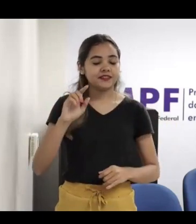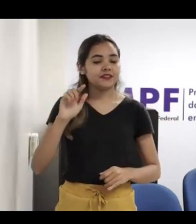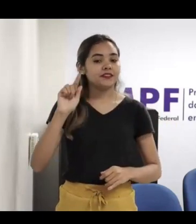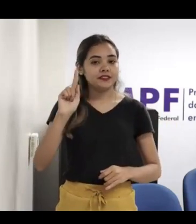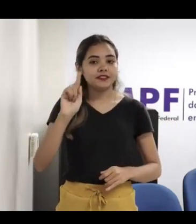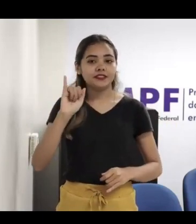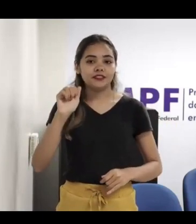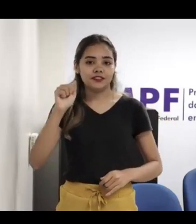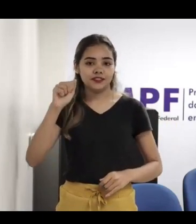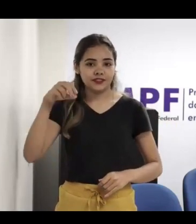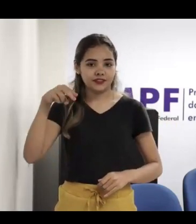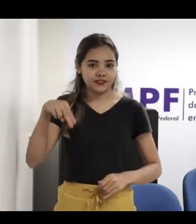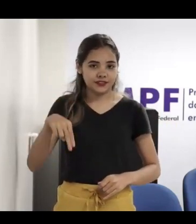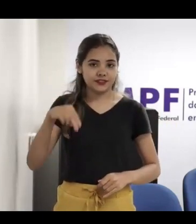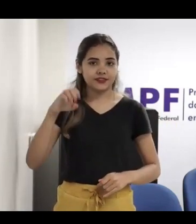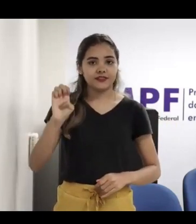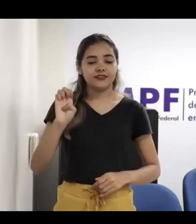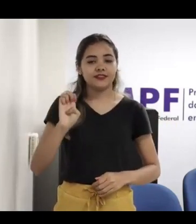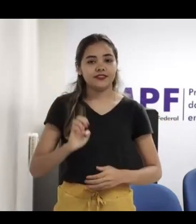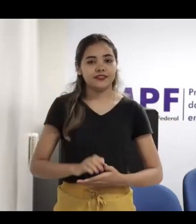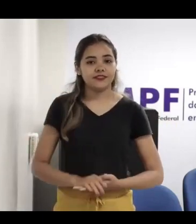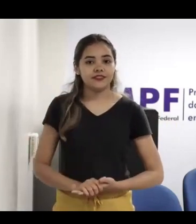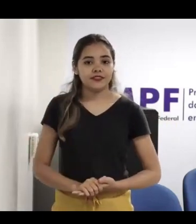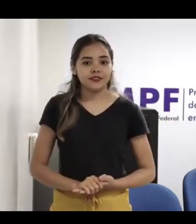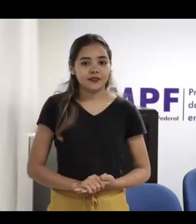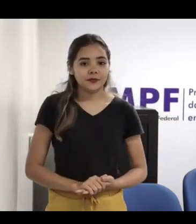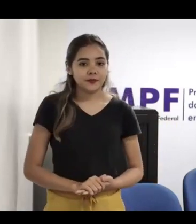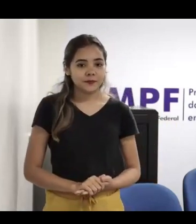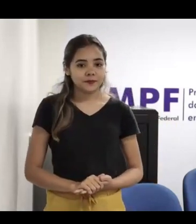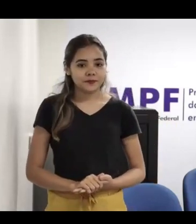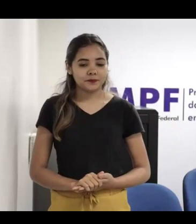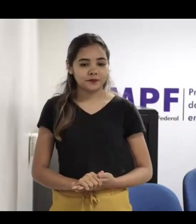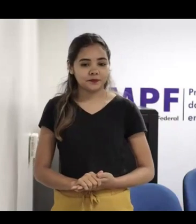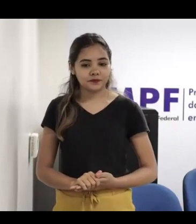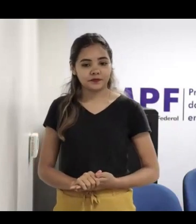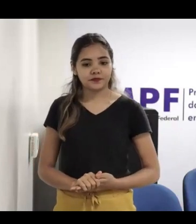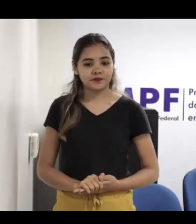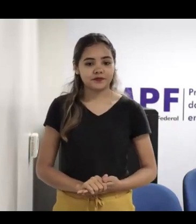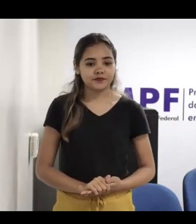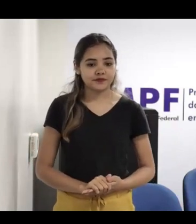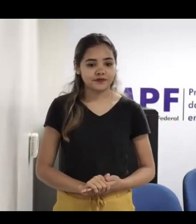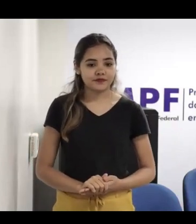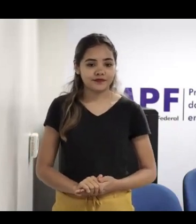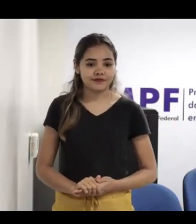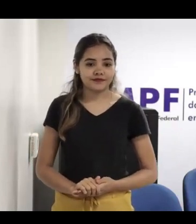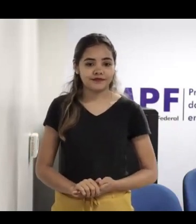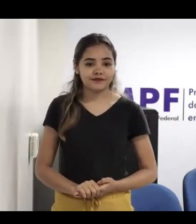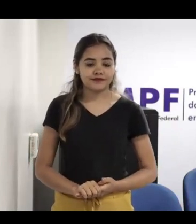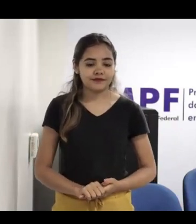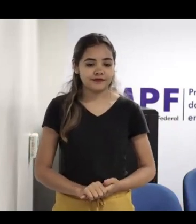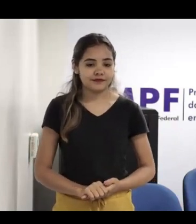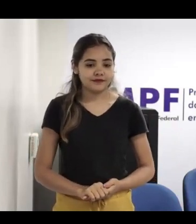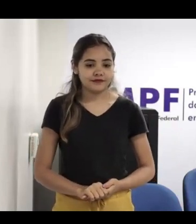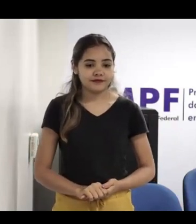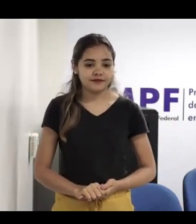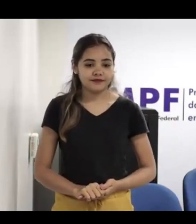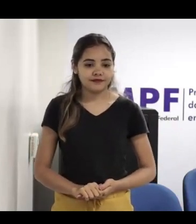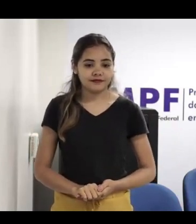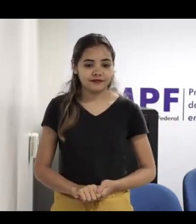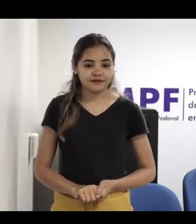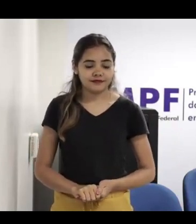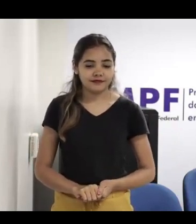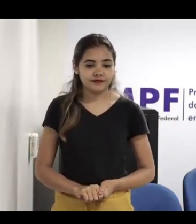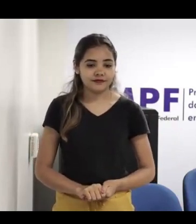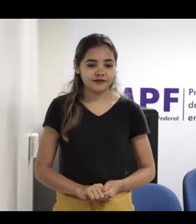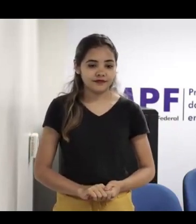Fundação Eurípides da Rocha, bacharel em Ciências Sociais e mestre em Ciências Sociais, estudo de